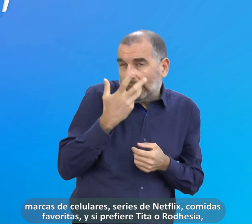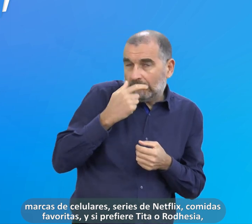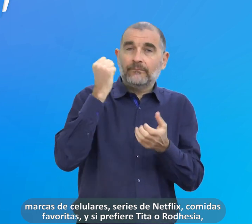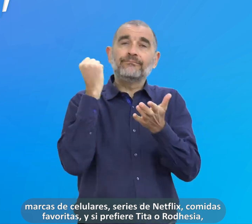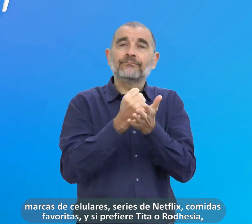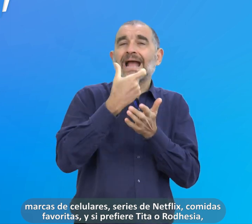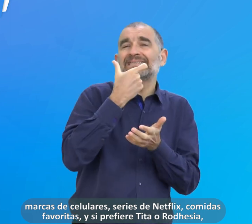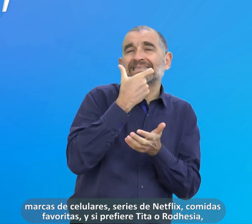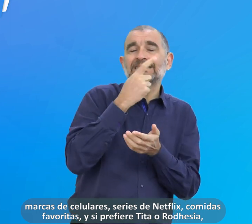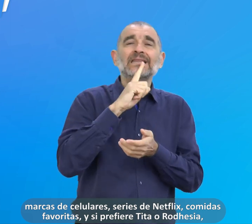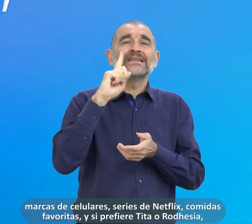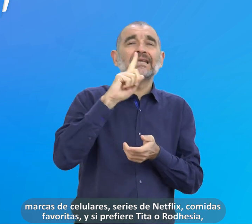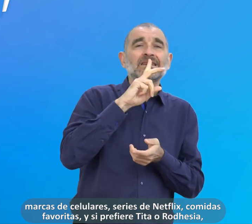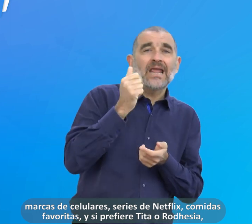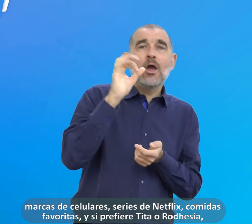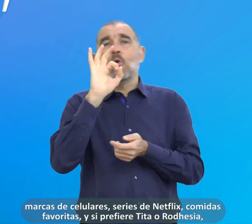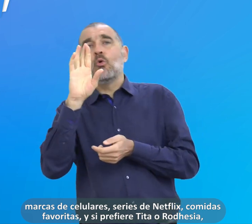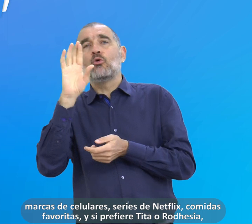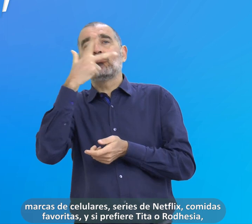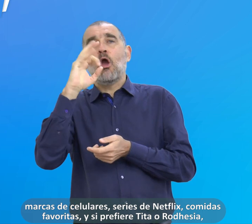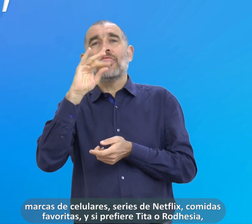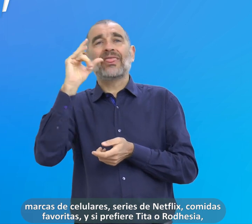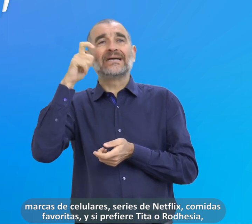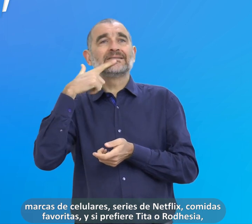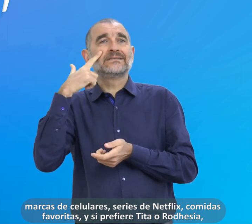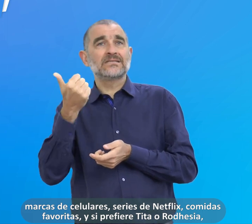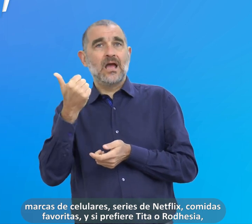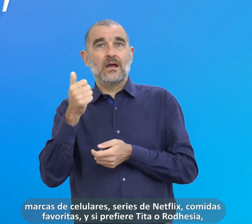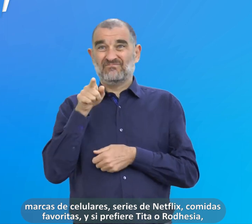y si prefiere Tita o Rodecia,